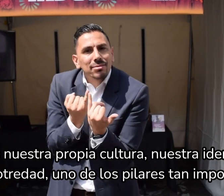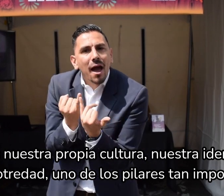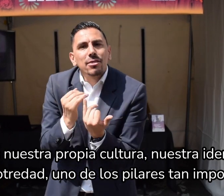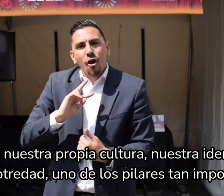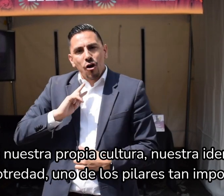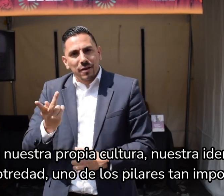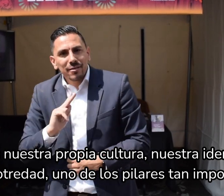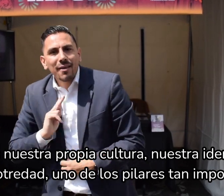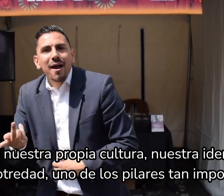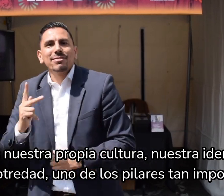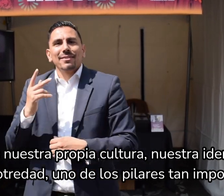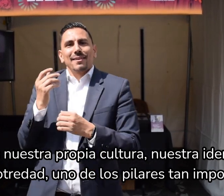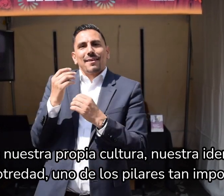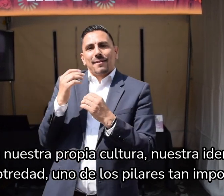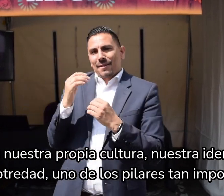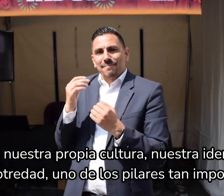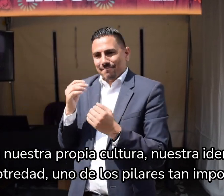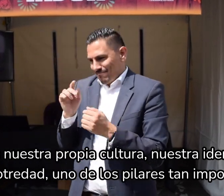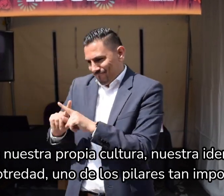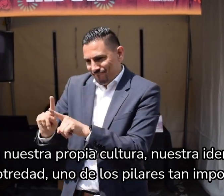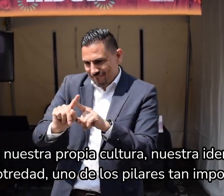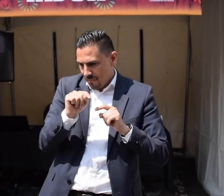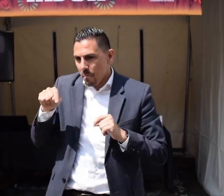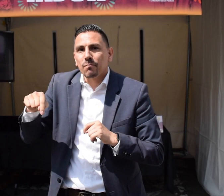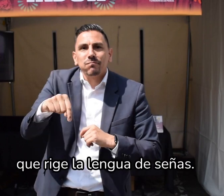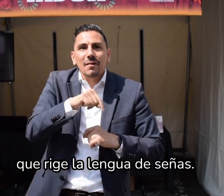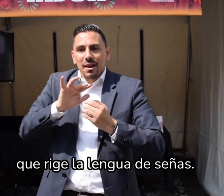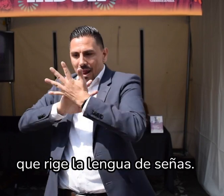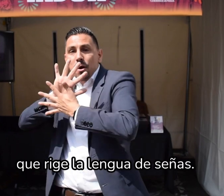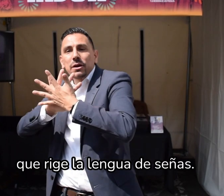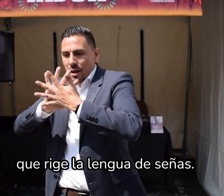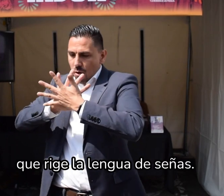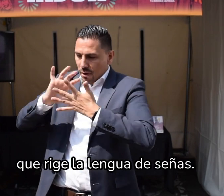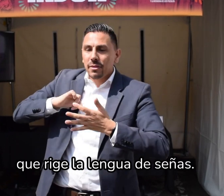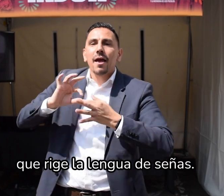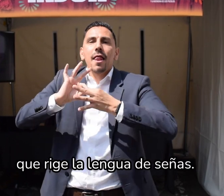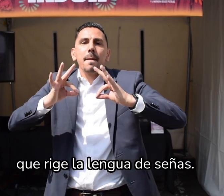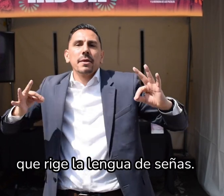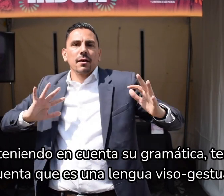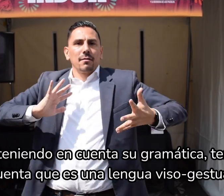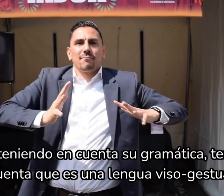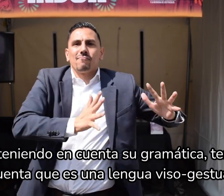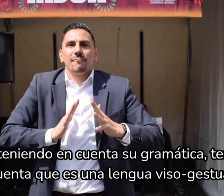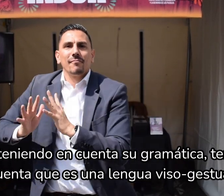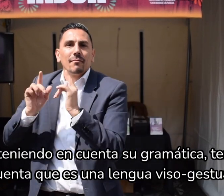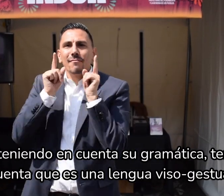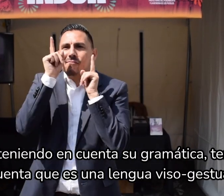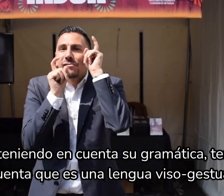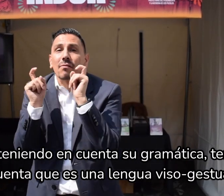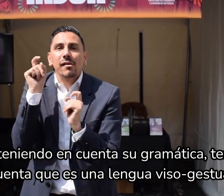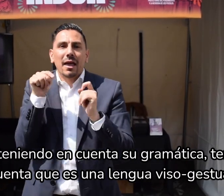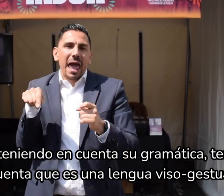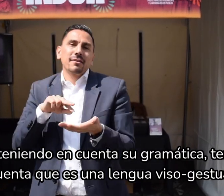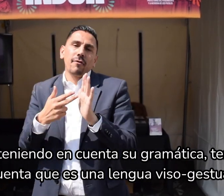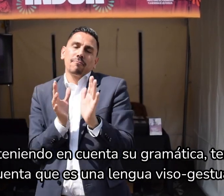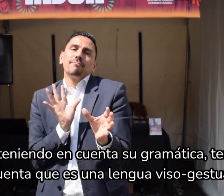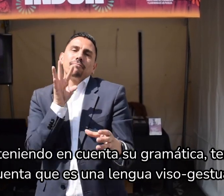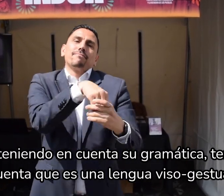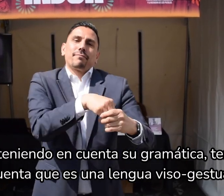desde la otredad, uno de los pilares tan importantes que rige la lengua de señas, además teniendo en cuenta su gramática, teniendo en cuenta que es una